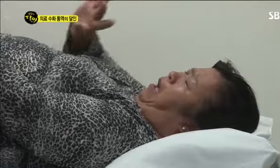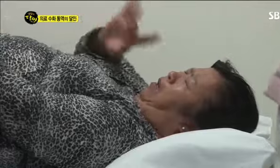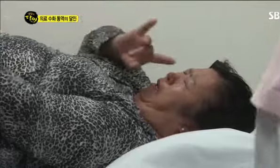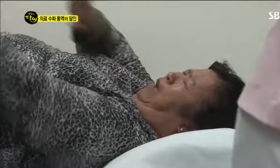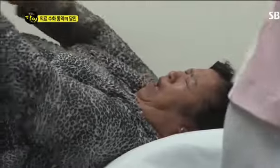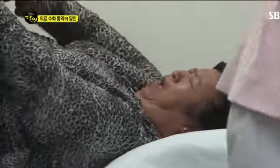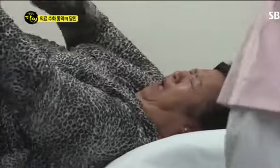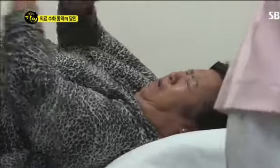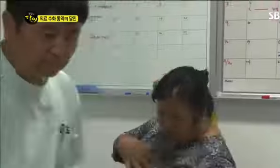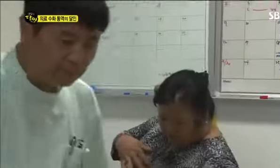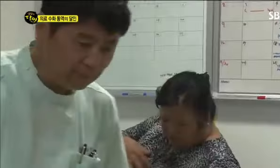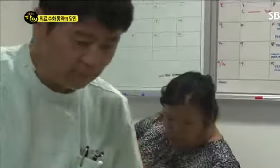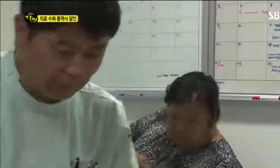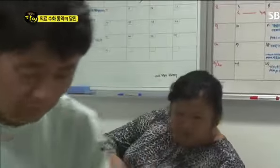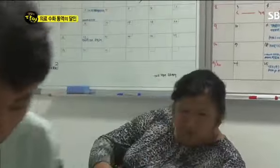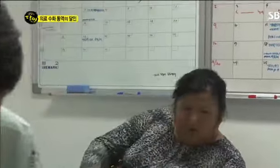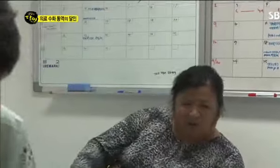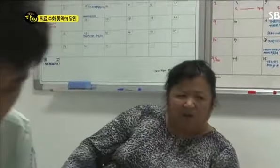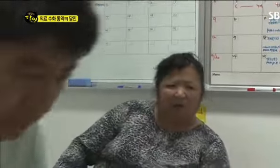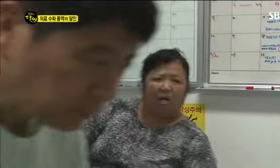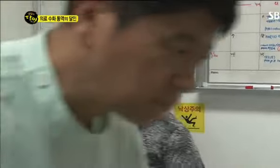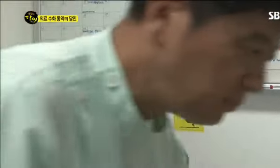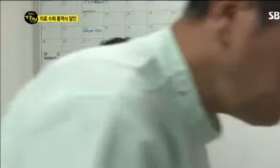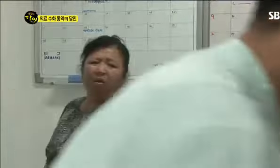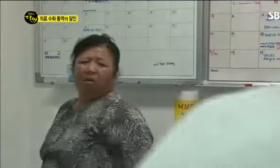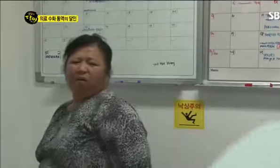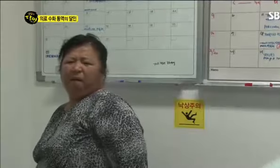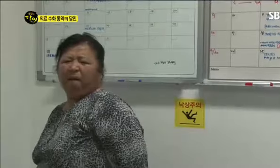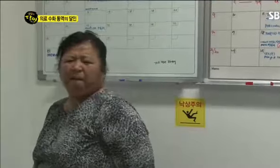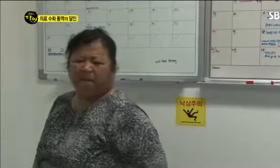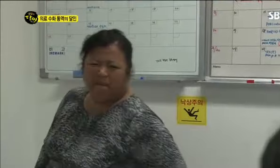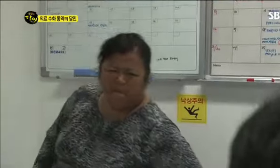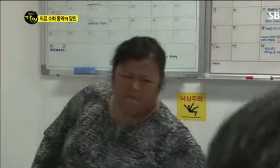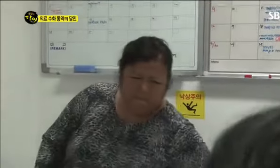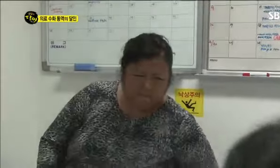과연 그녀는 어디가 안 좋은 건지, 의사에게 잘 전달됐을까요?